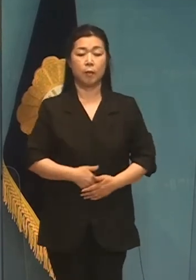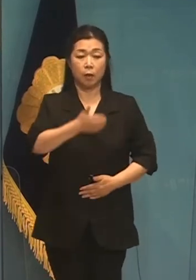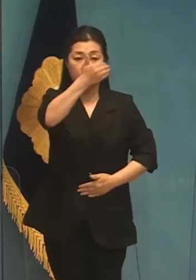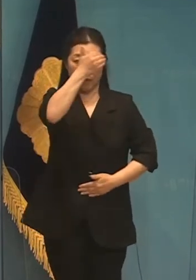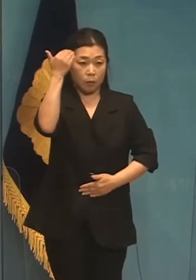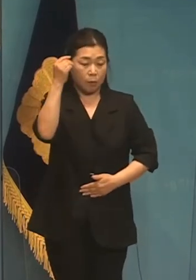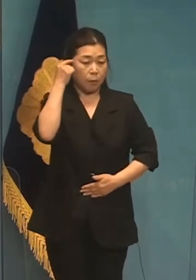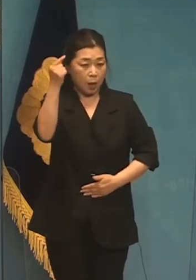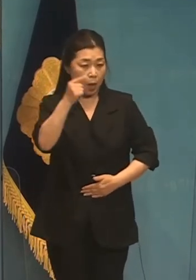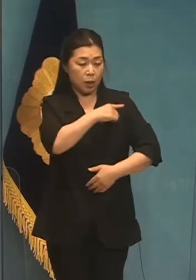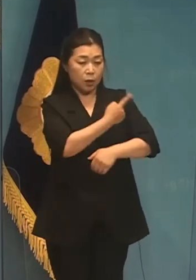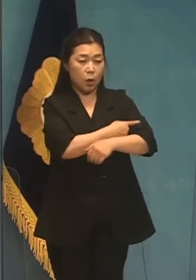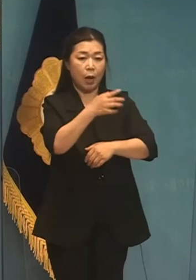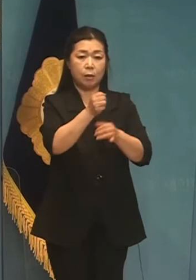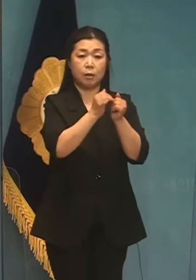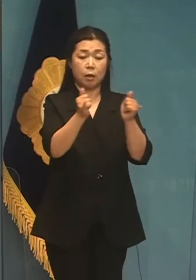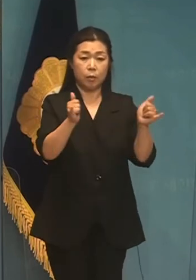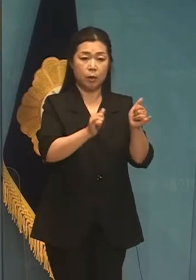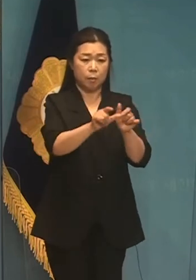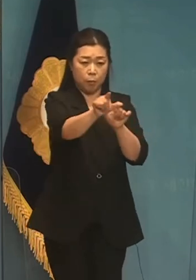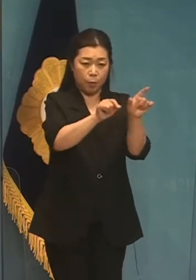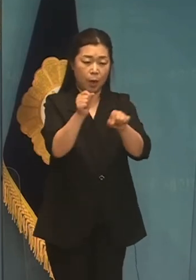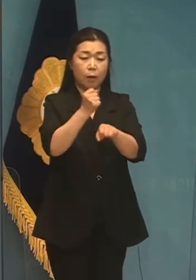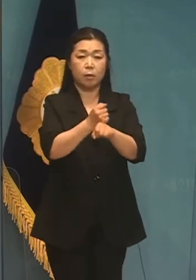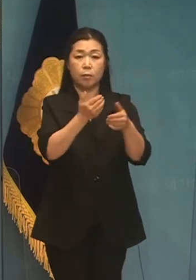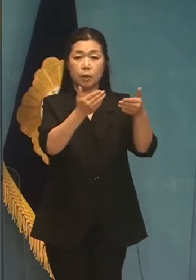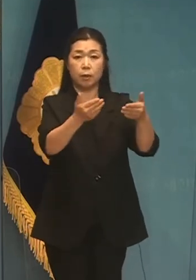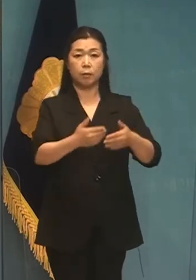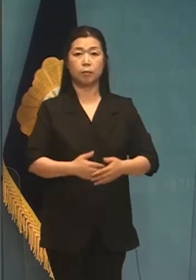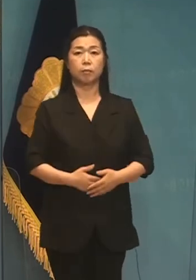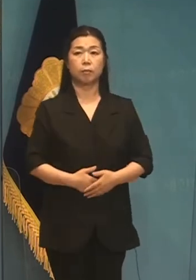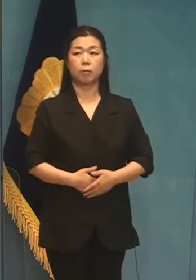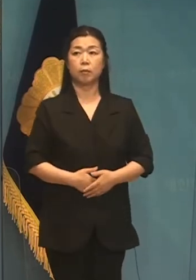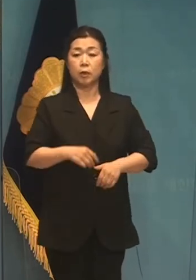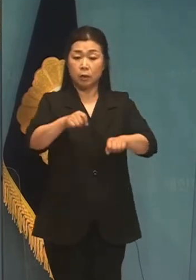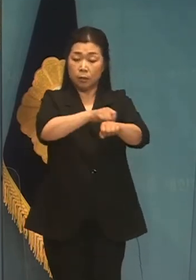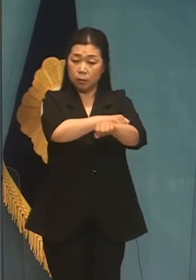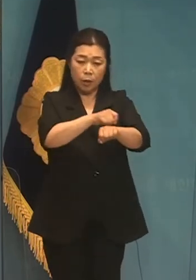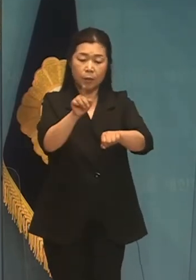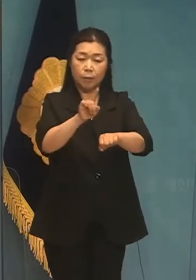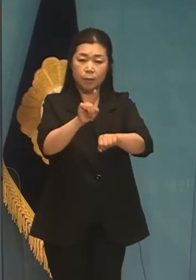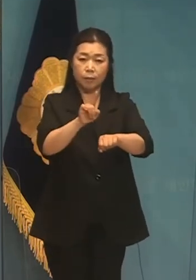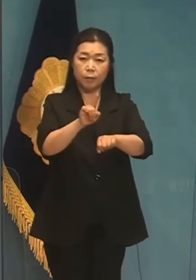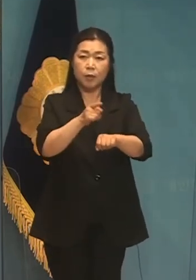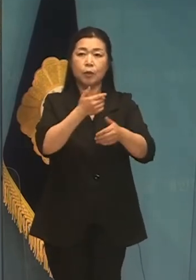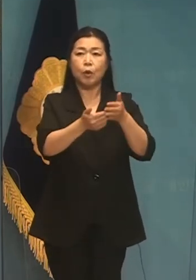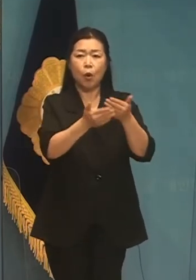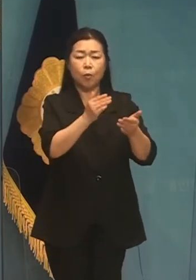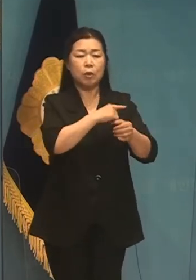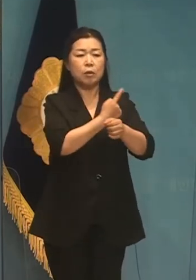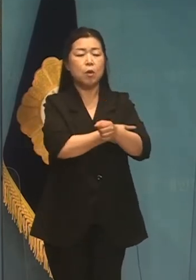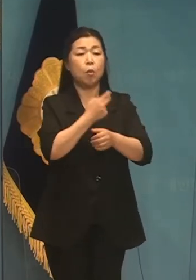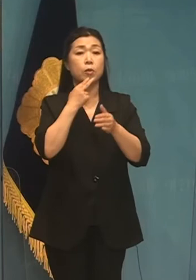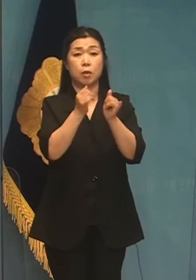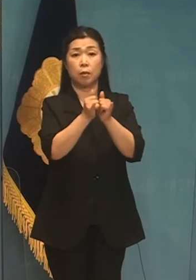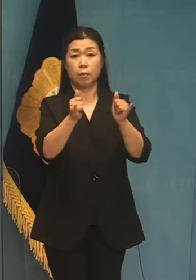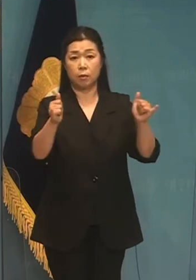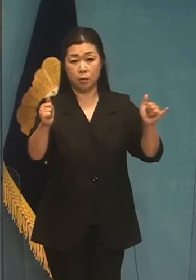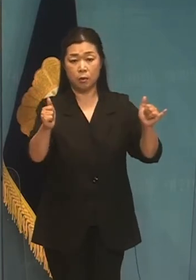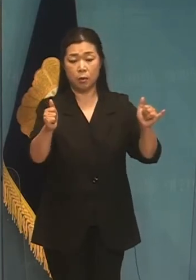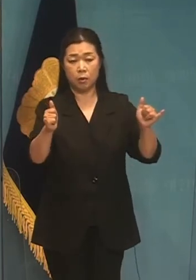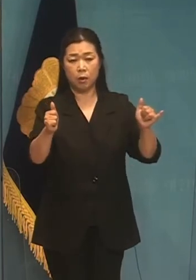청년성과 능력 위주의 홍글분 인사를 등록하겠습니다. 별다른 경험과 능력이 없는 사람이